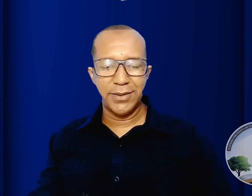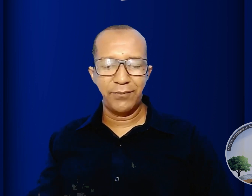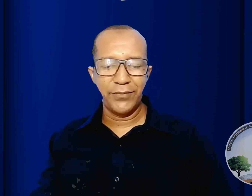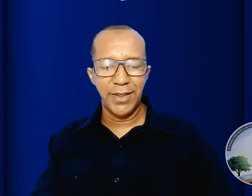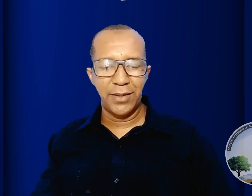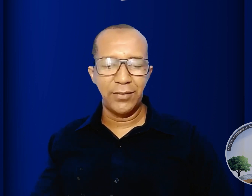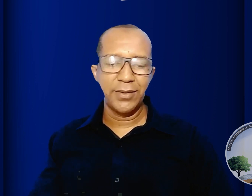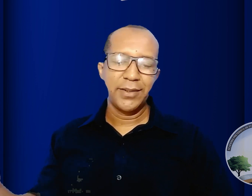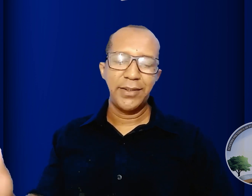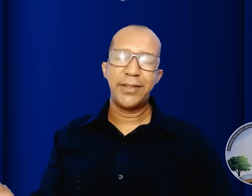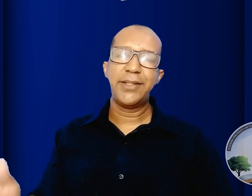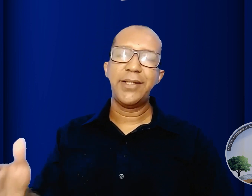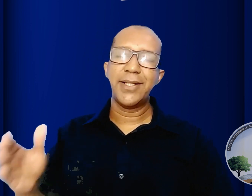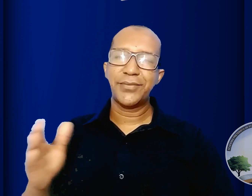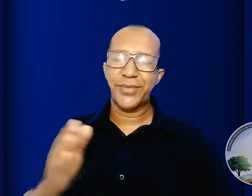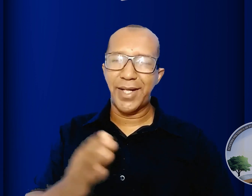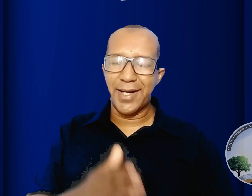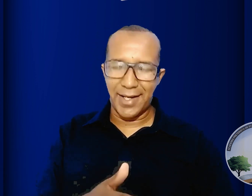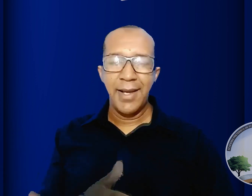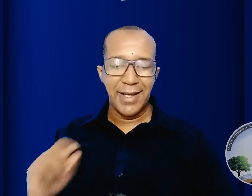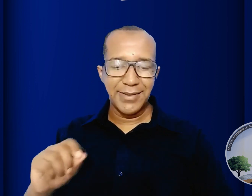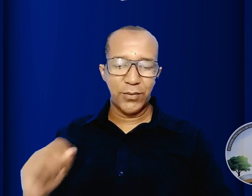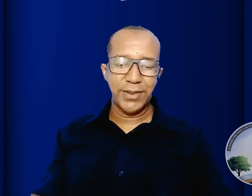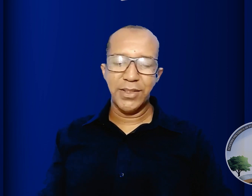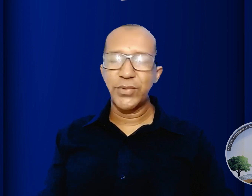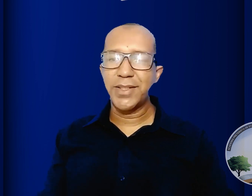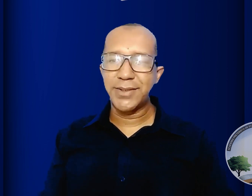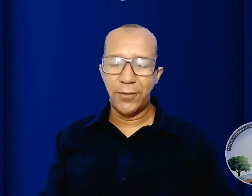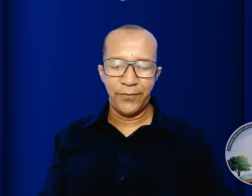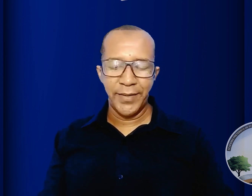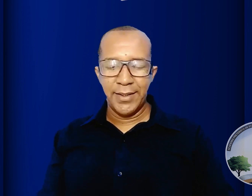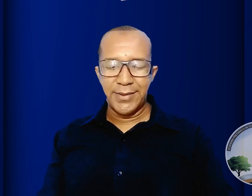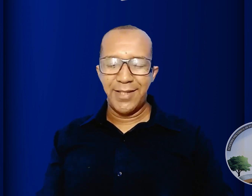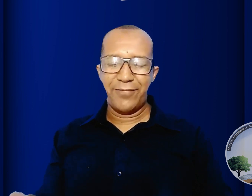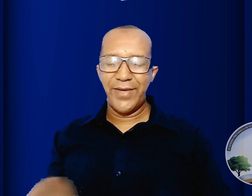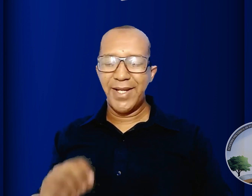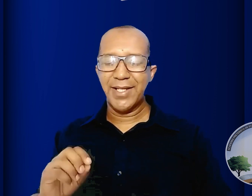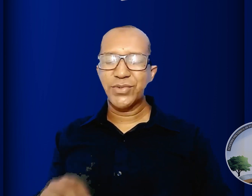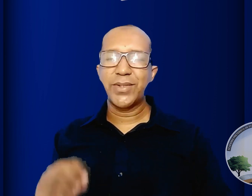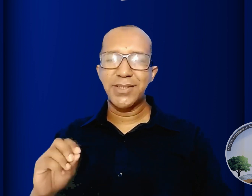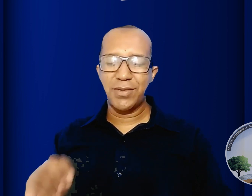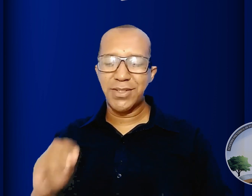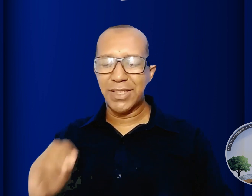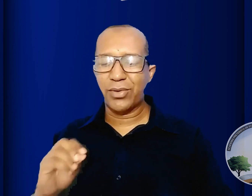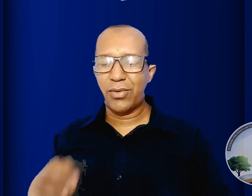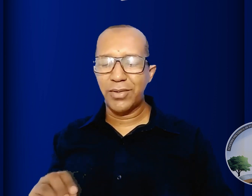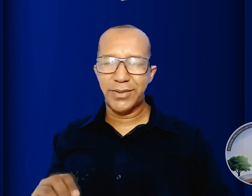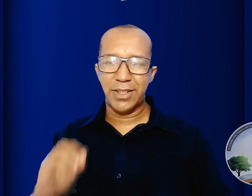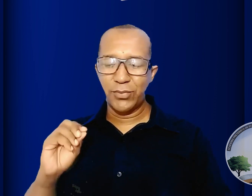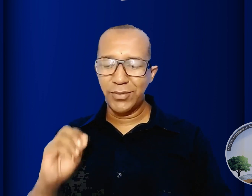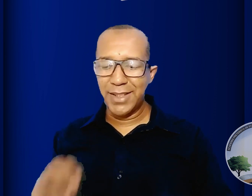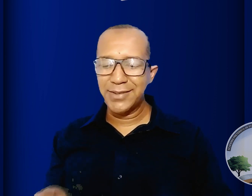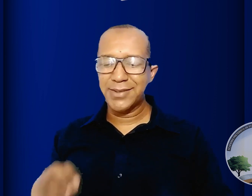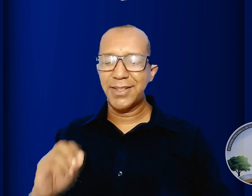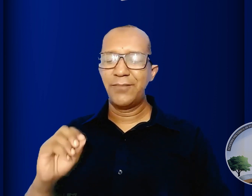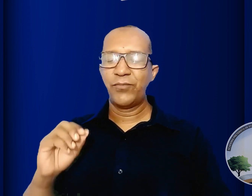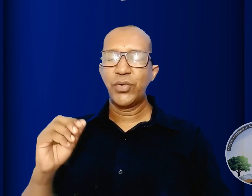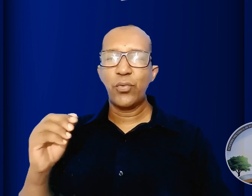não iria tragar a segunda ressurreição se refere a ressurreição escatológica mudança do